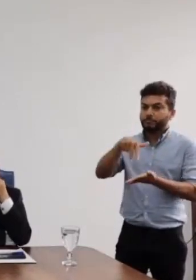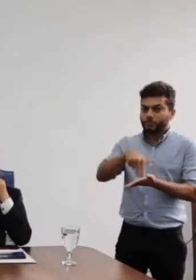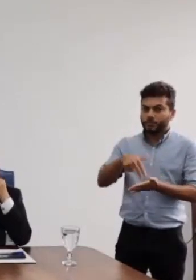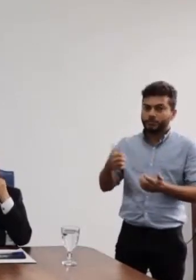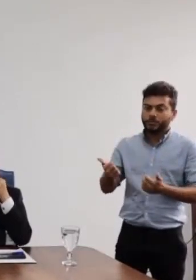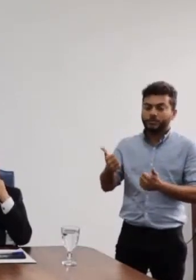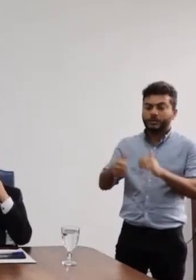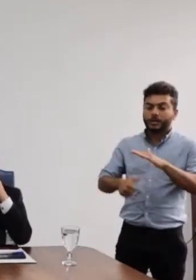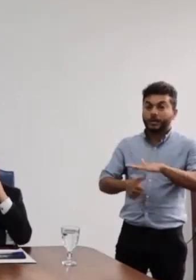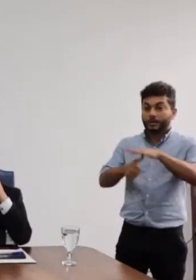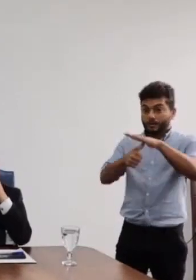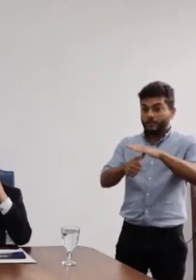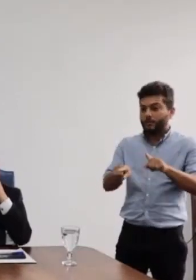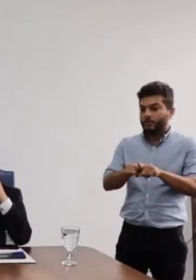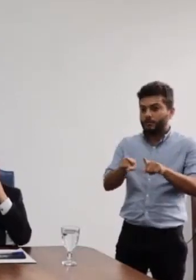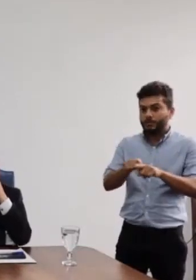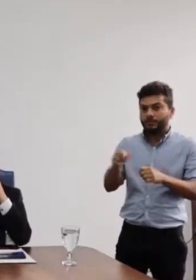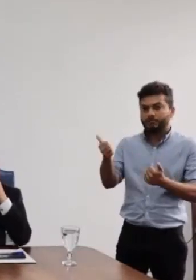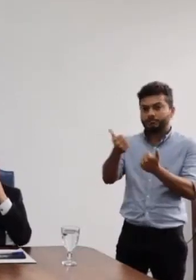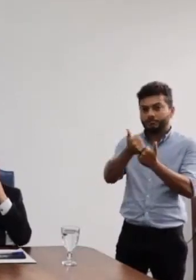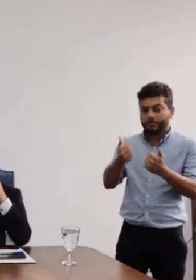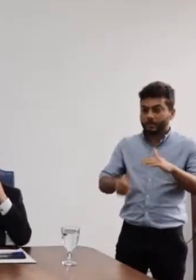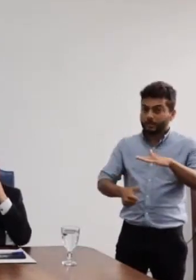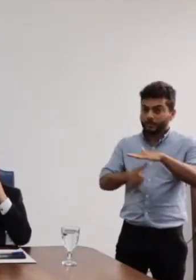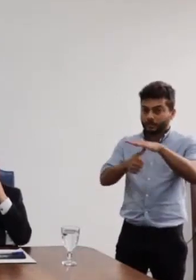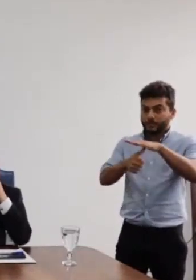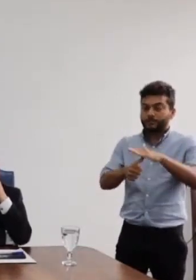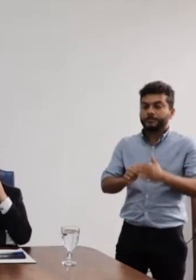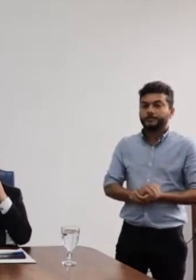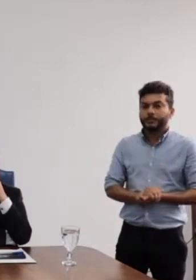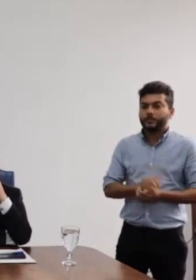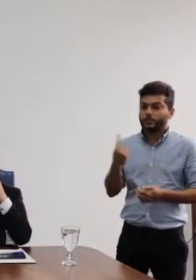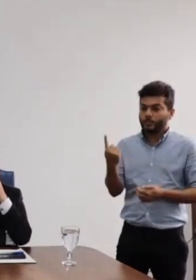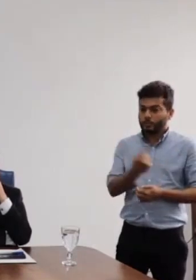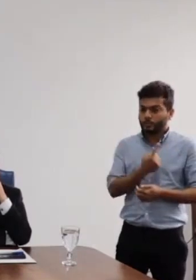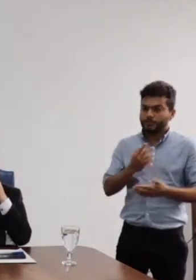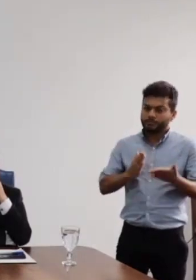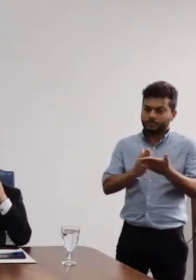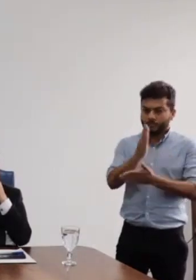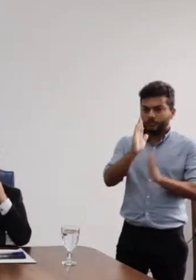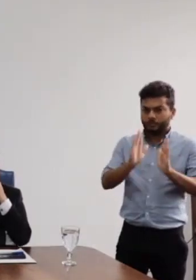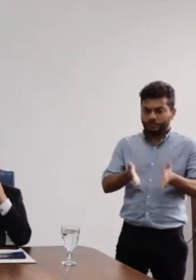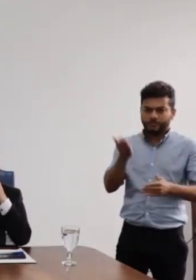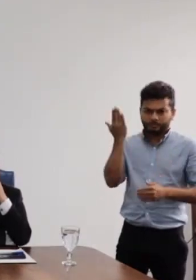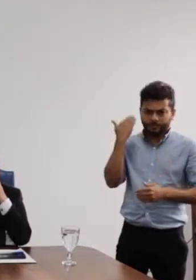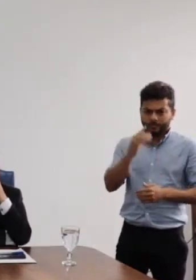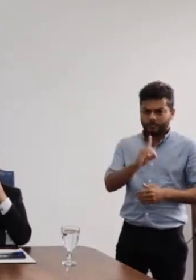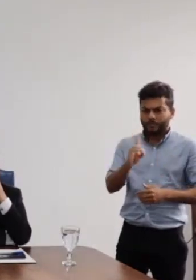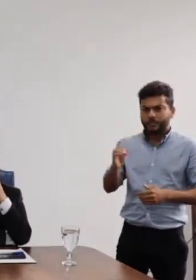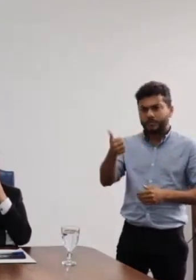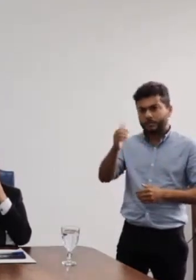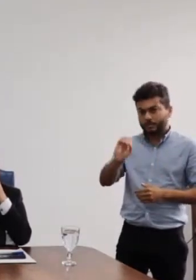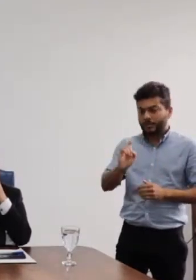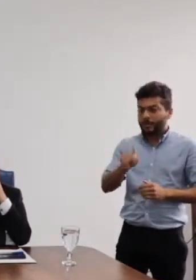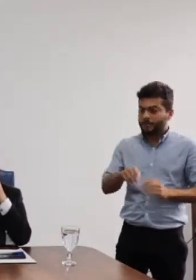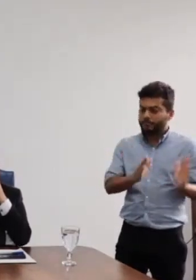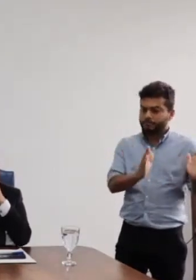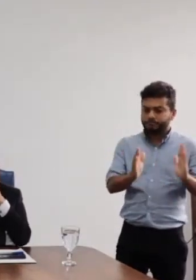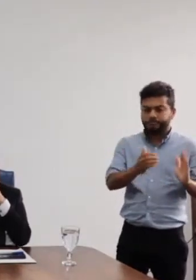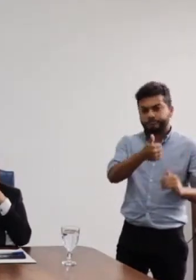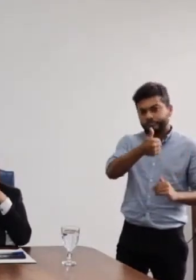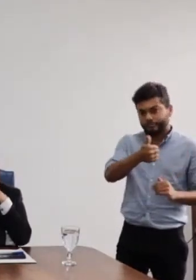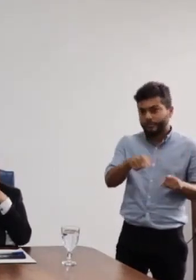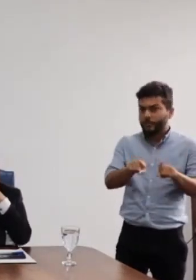reitora, e lista para vice-reitor e vice-reitora. Então, nós já aprovamos ali no dia 10, aquilo foi a primeira etapa. No